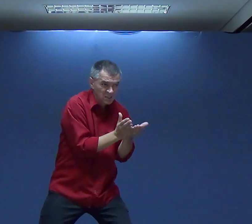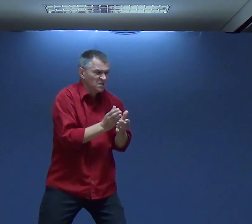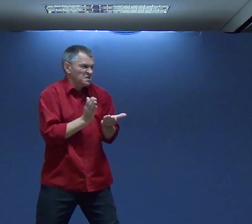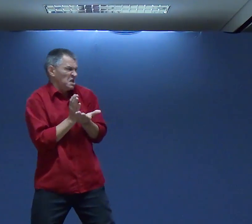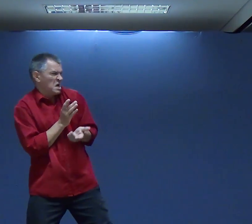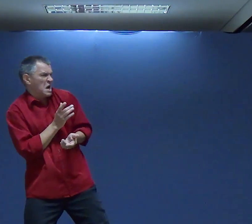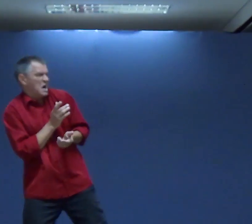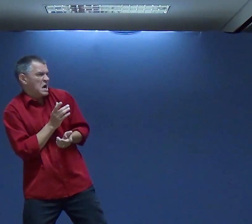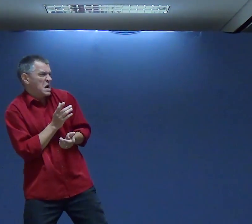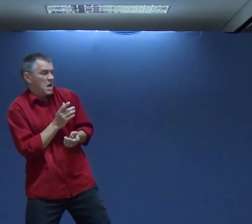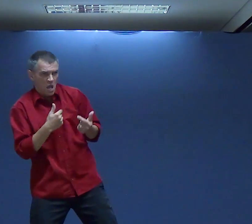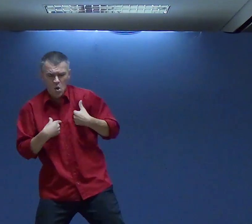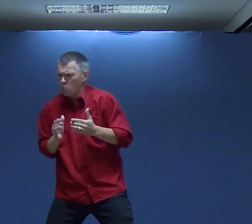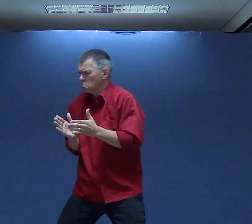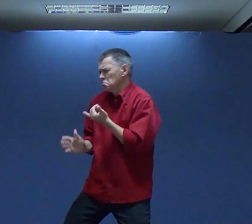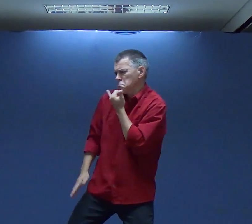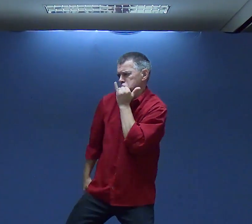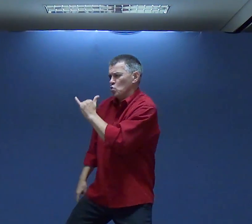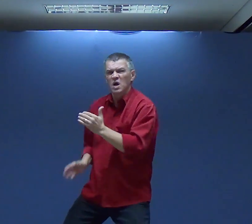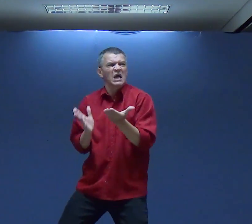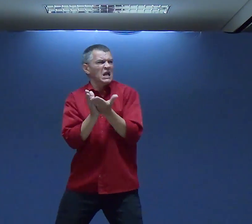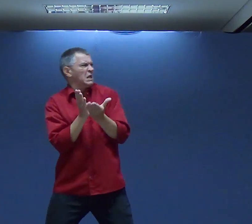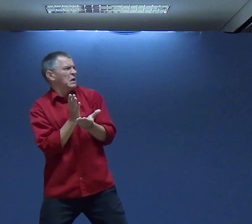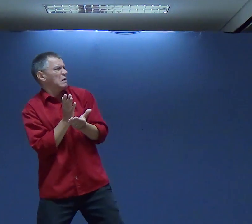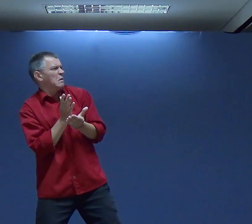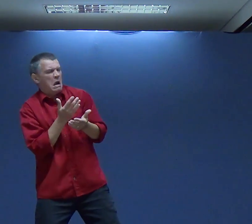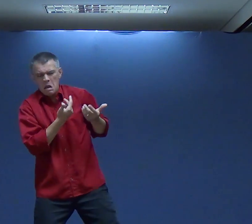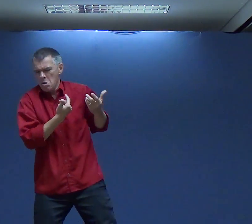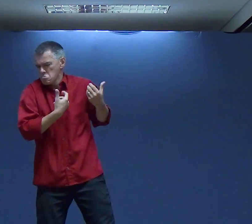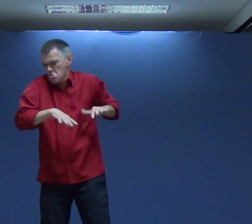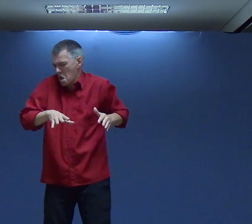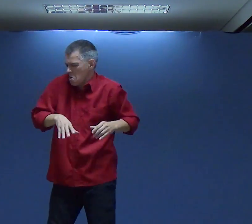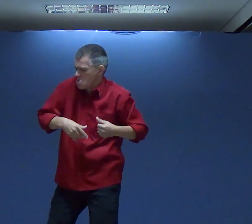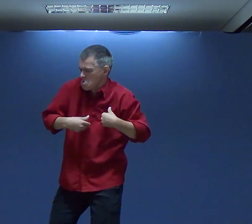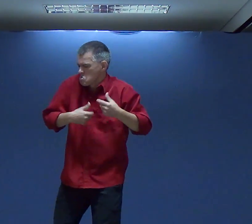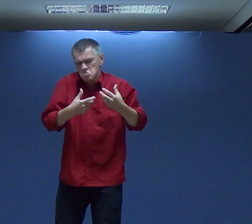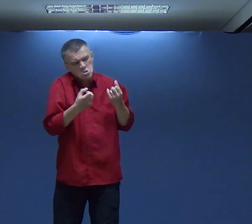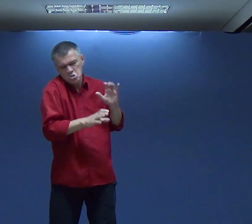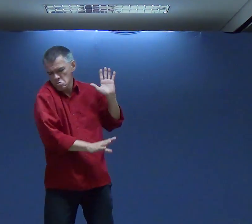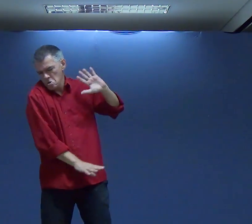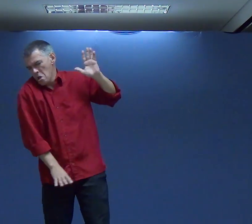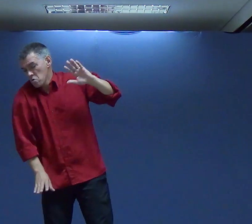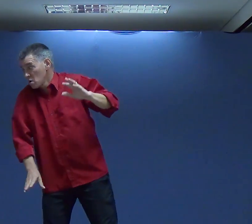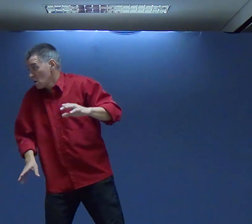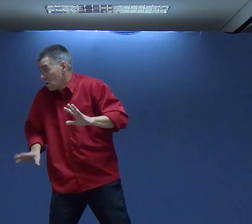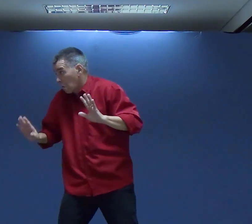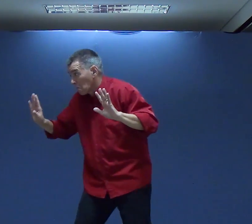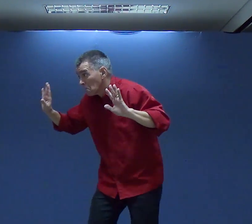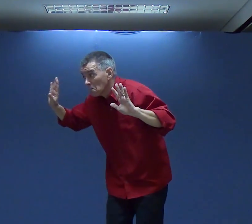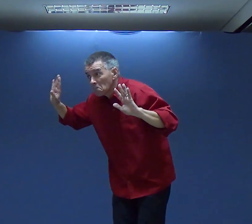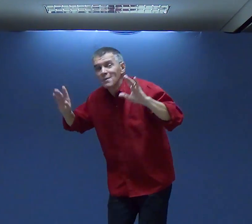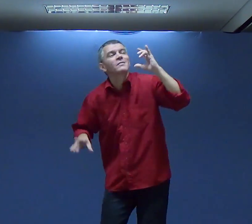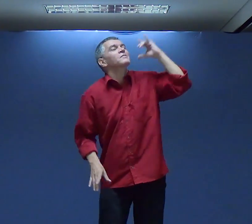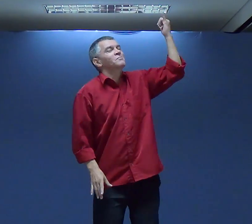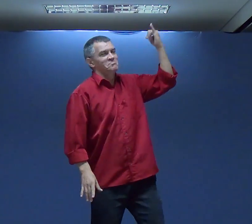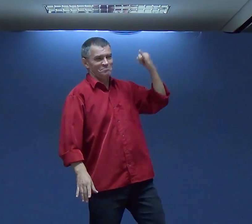Se for Um irmão Em Cristo Já Uma pessoa Já cristã Ela Tem também O direito De não